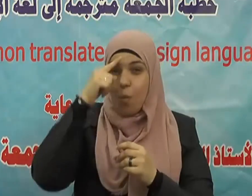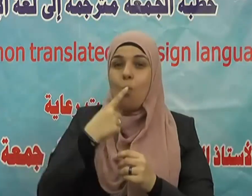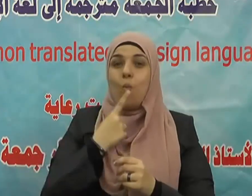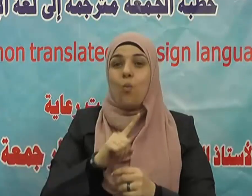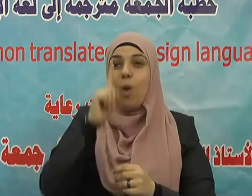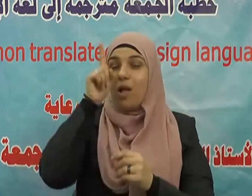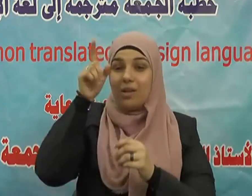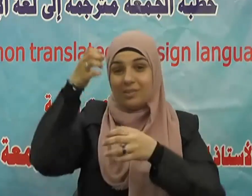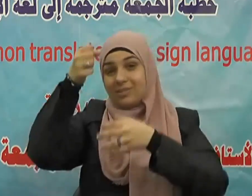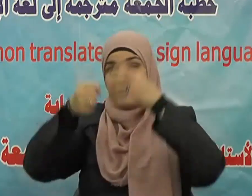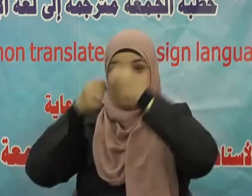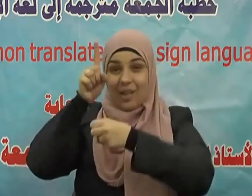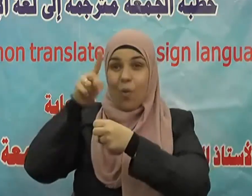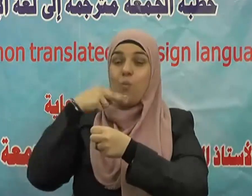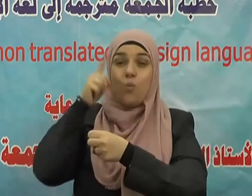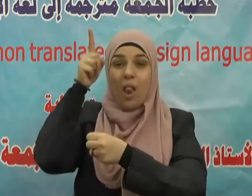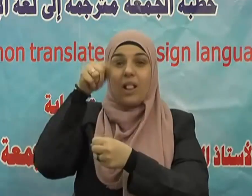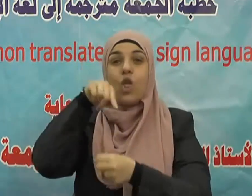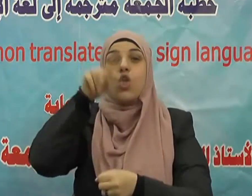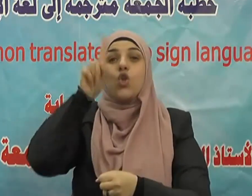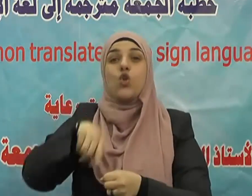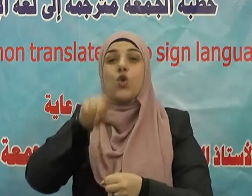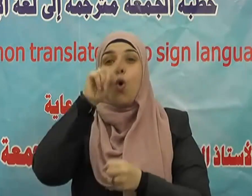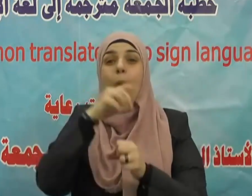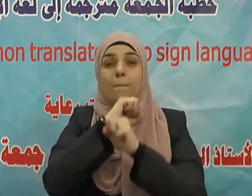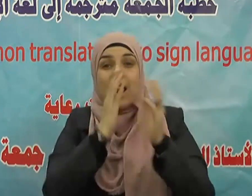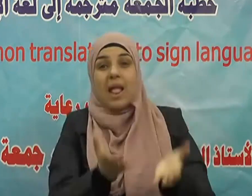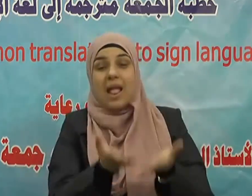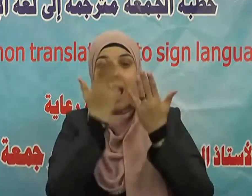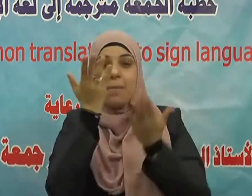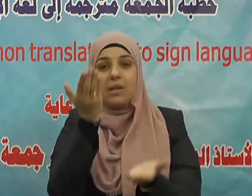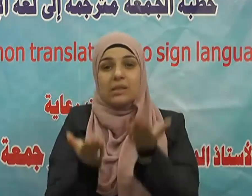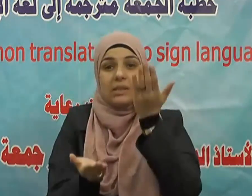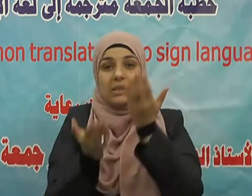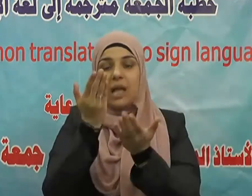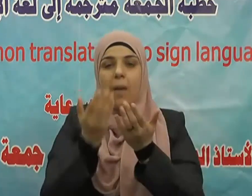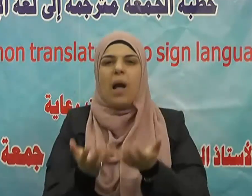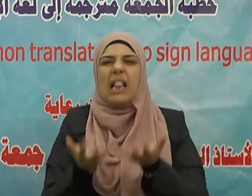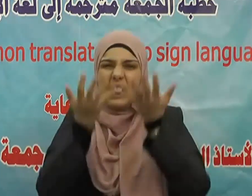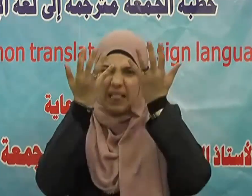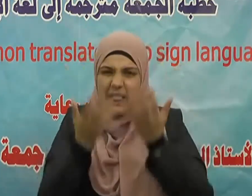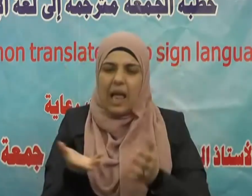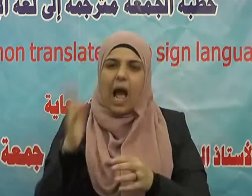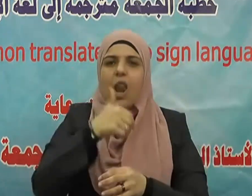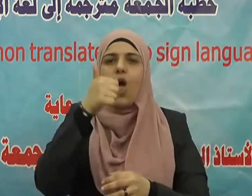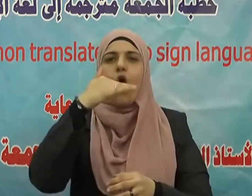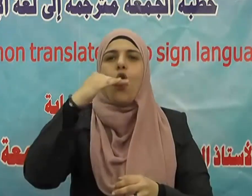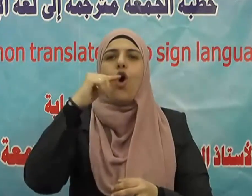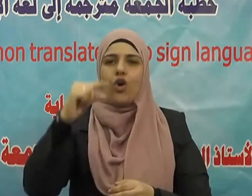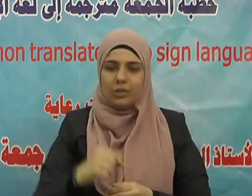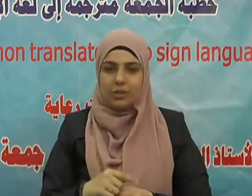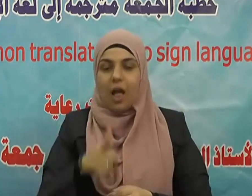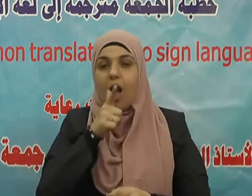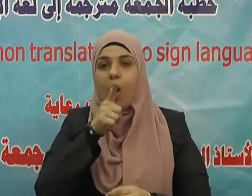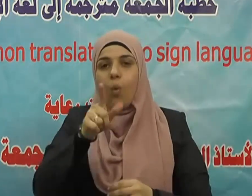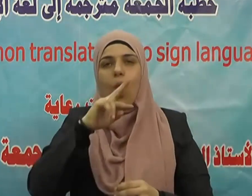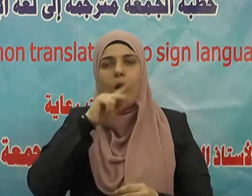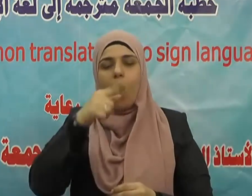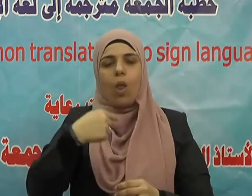في أعين الناس فعن أم موسى رضي الله عنها قالت